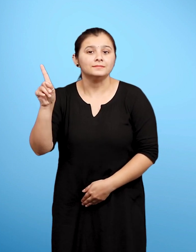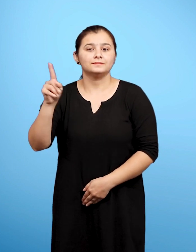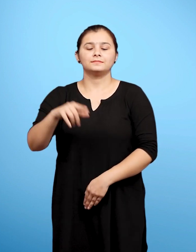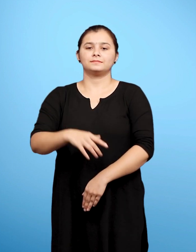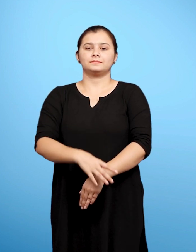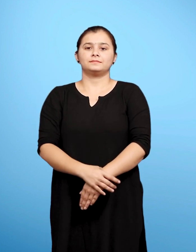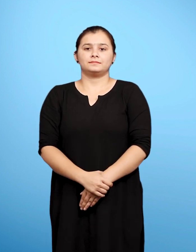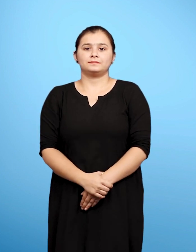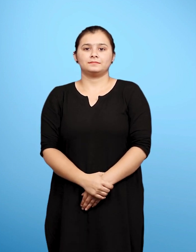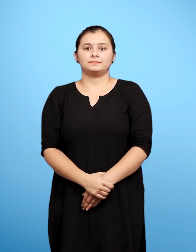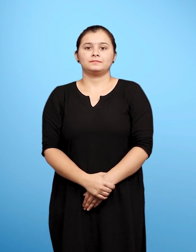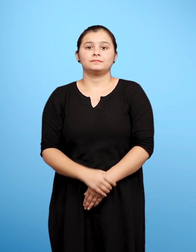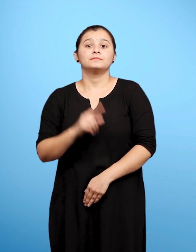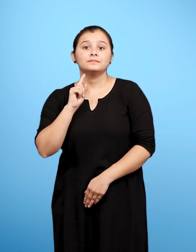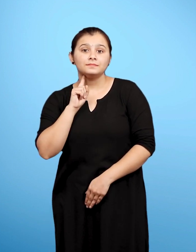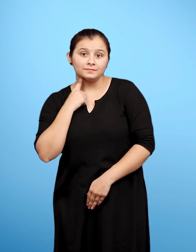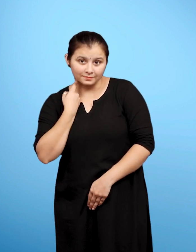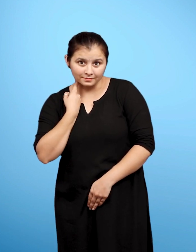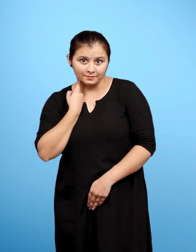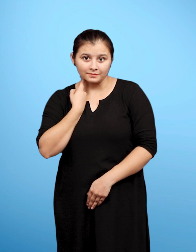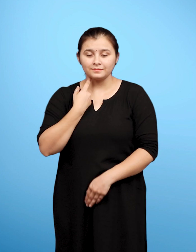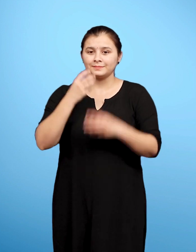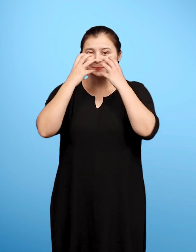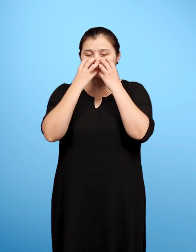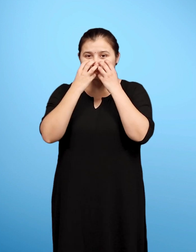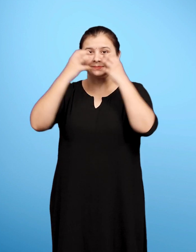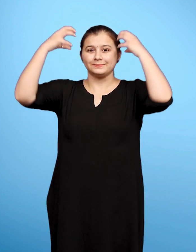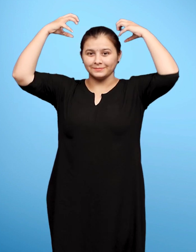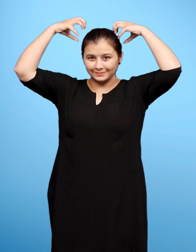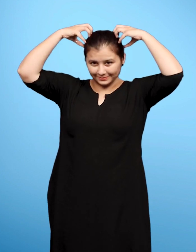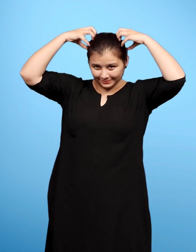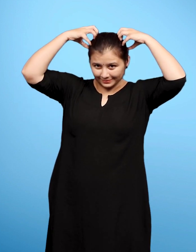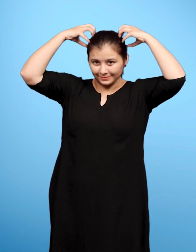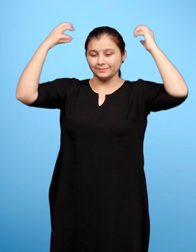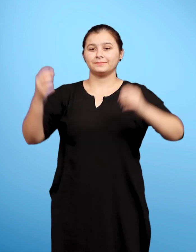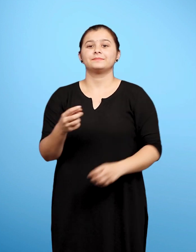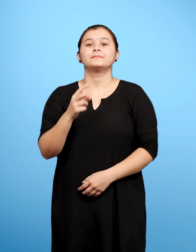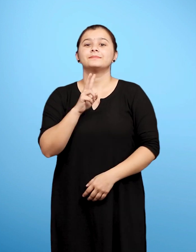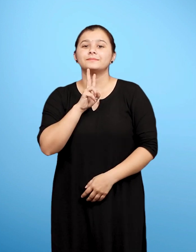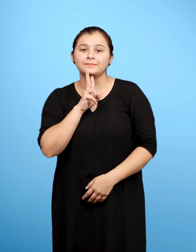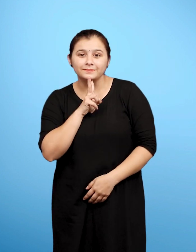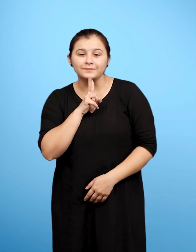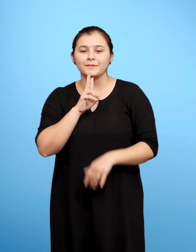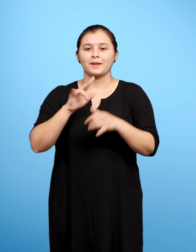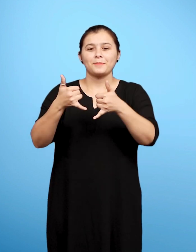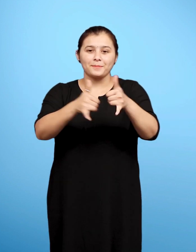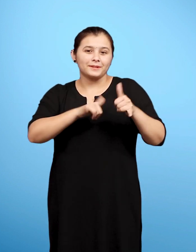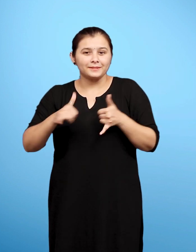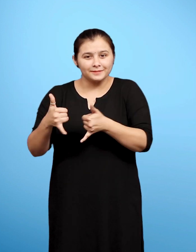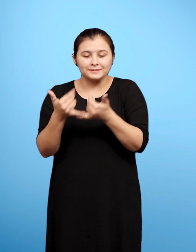आपके पास शब्द हैं क कार्टून ख खिलोना